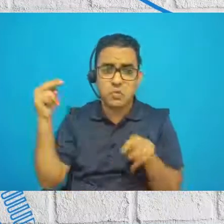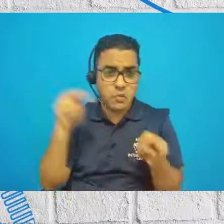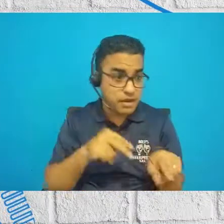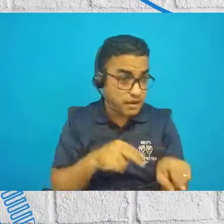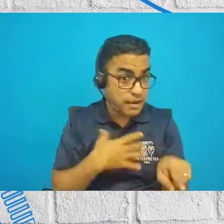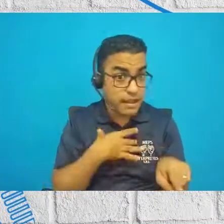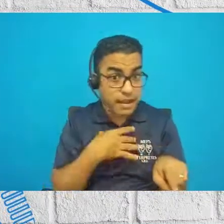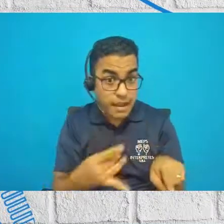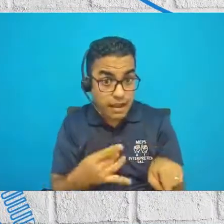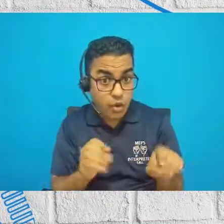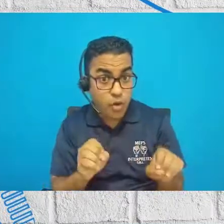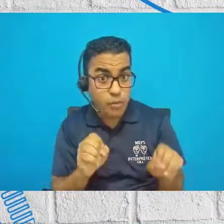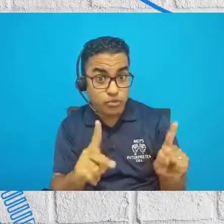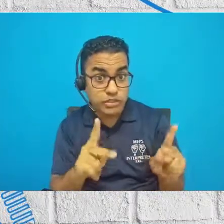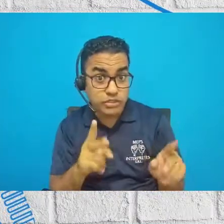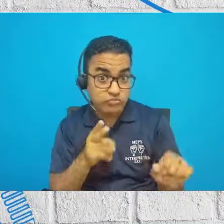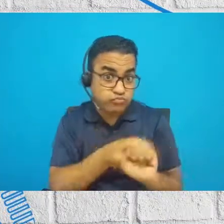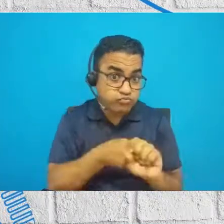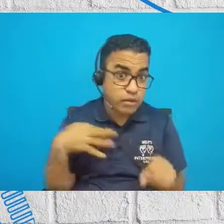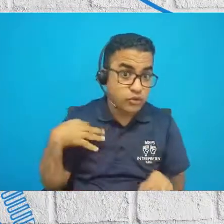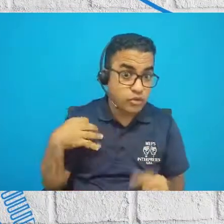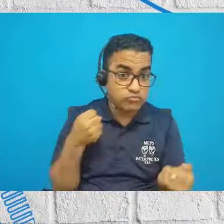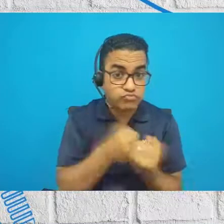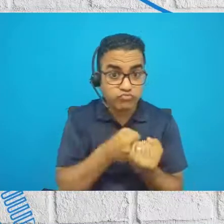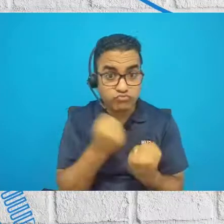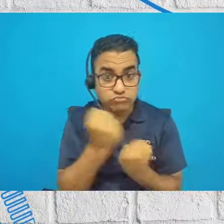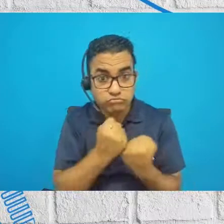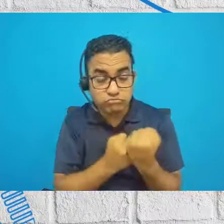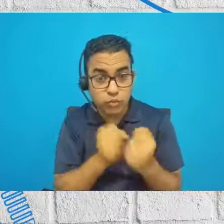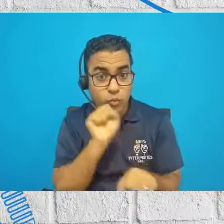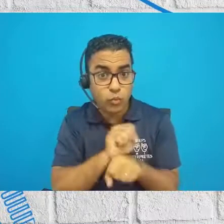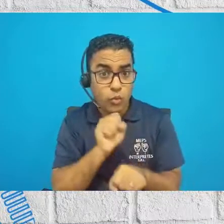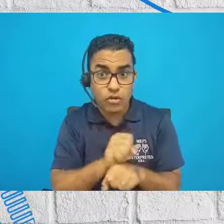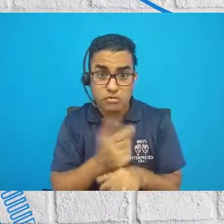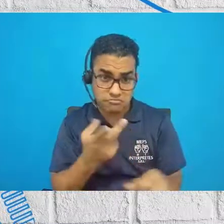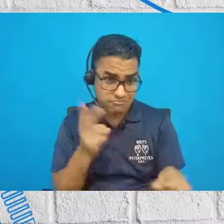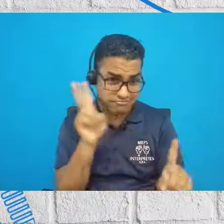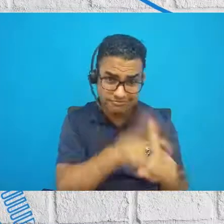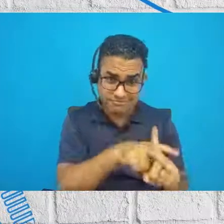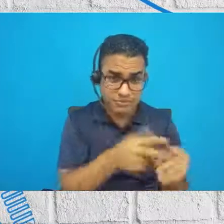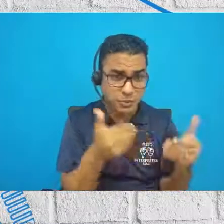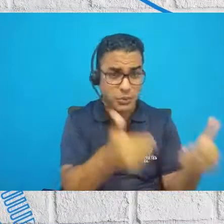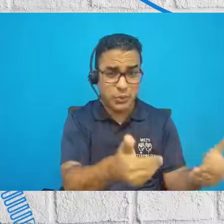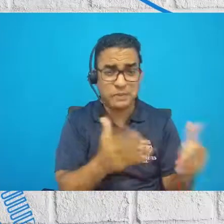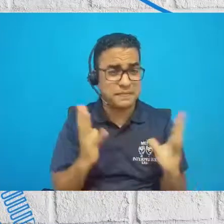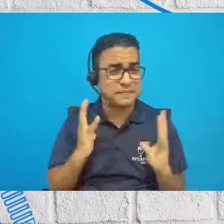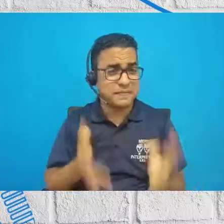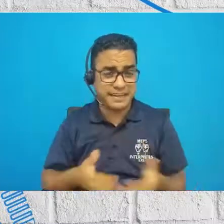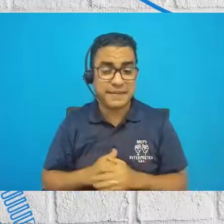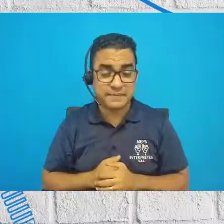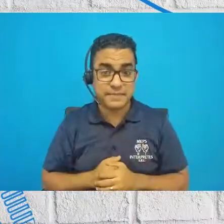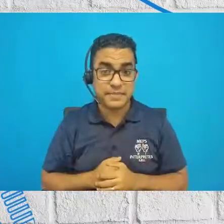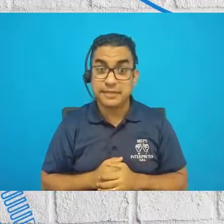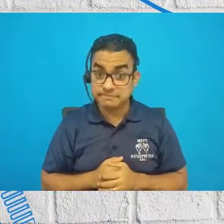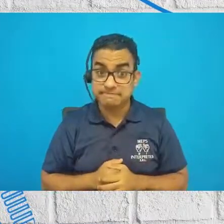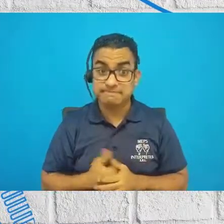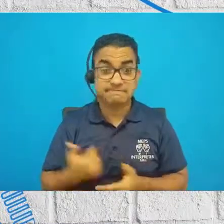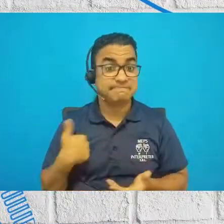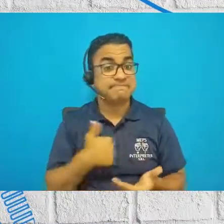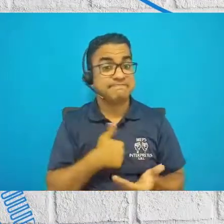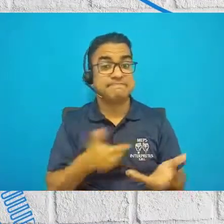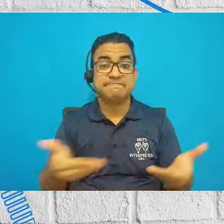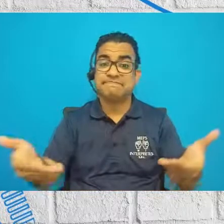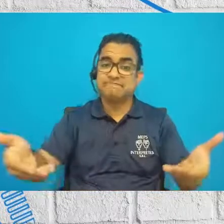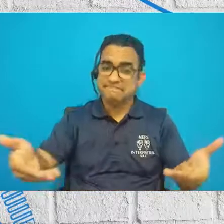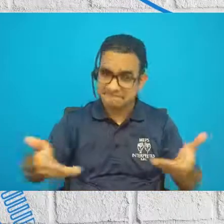las oportunidades y viendo cuál calza mejor con su perfil para que ustedes puedan postular. Entonces, como decimos, están bienvenidos